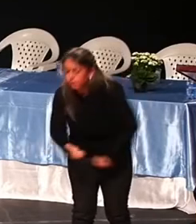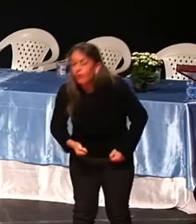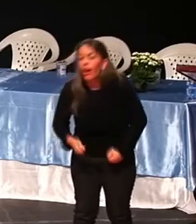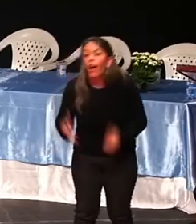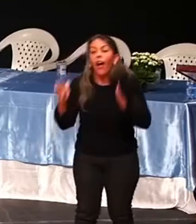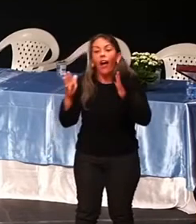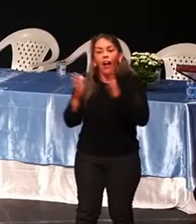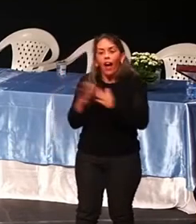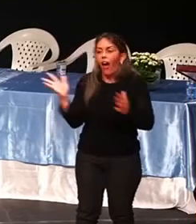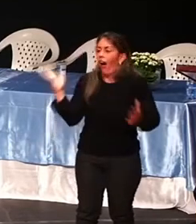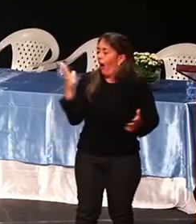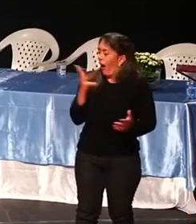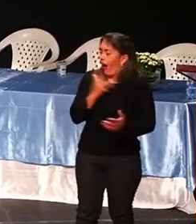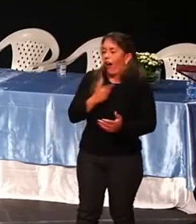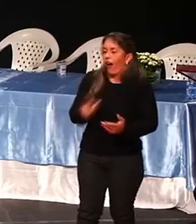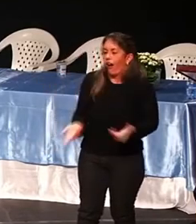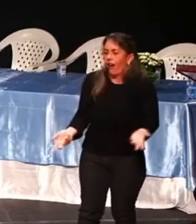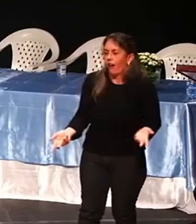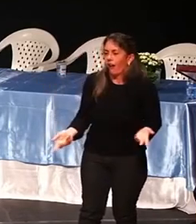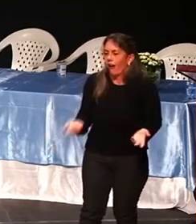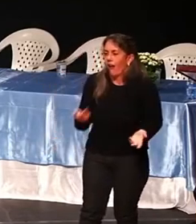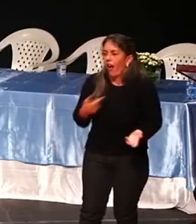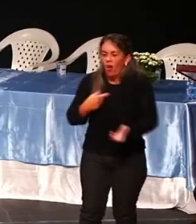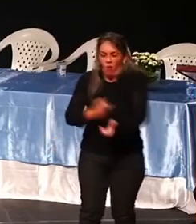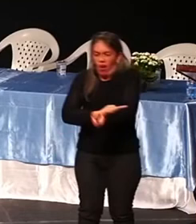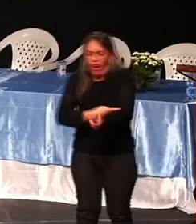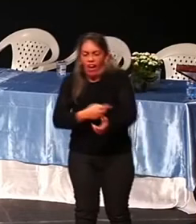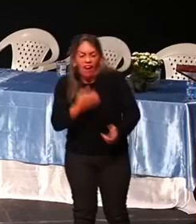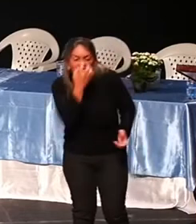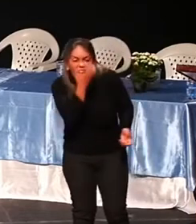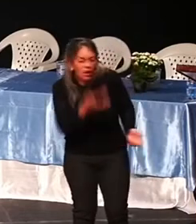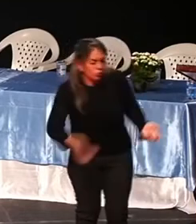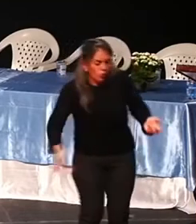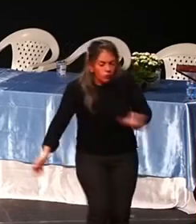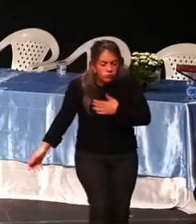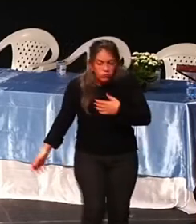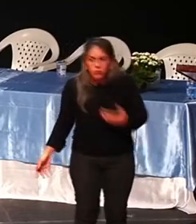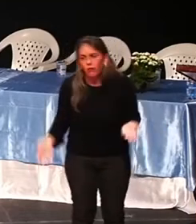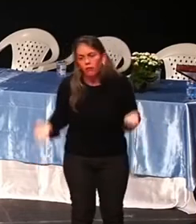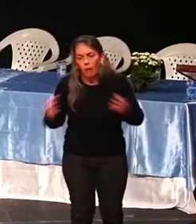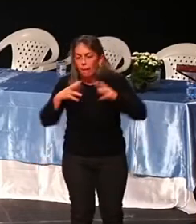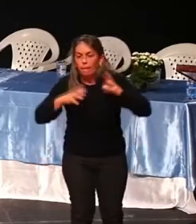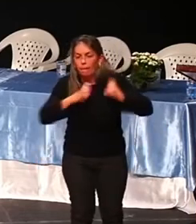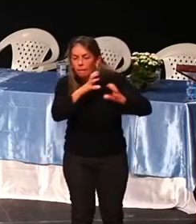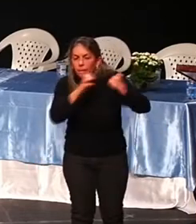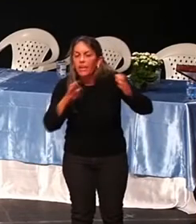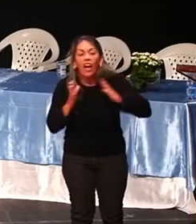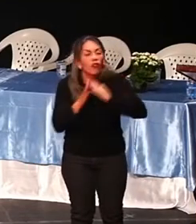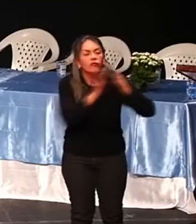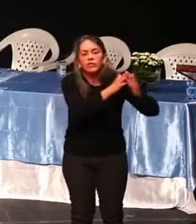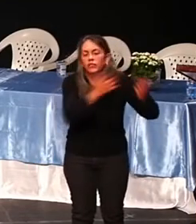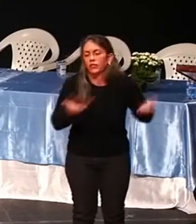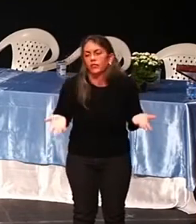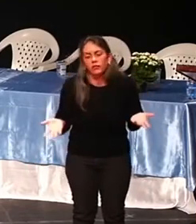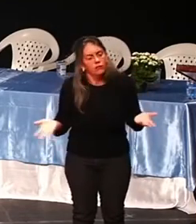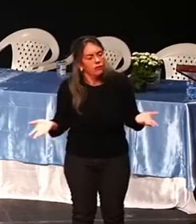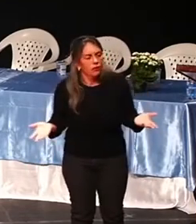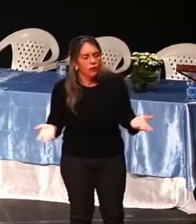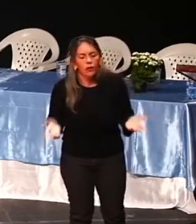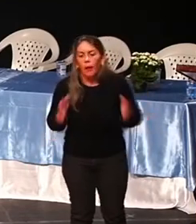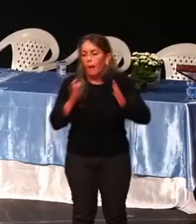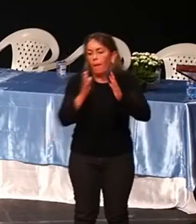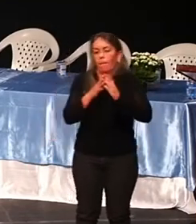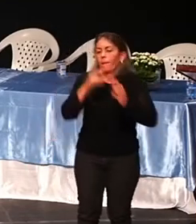Agora, vai ficar com raiva? Xingar o cachorro, chutar o cachorro, brigar com o vizinho, brigar com o outro, brigar consigo